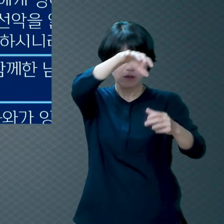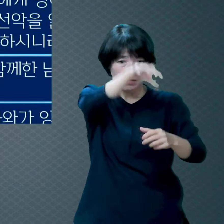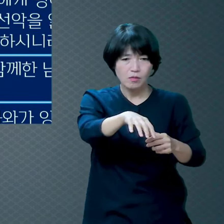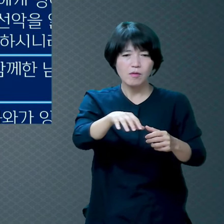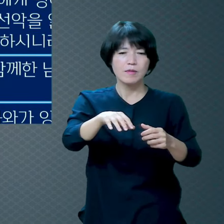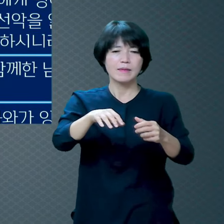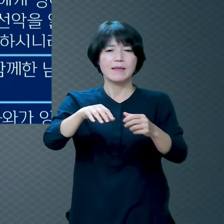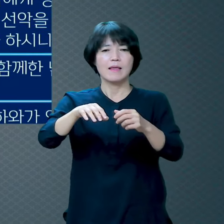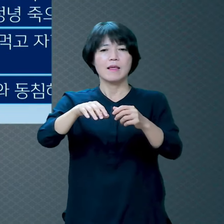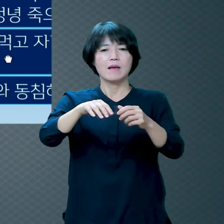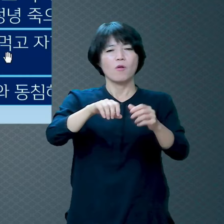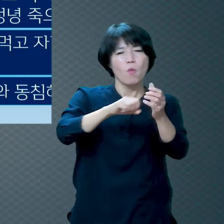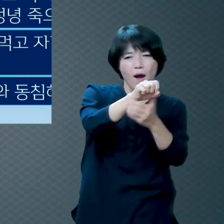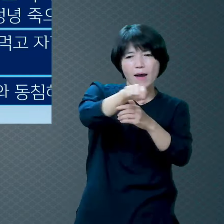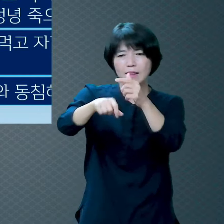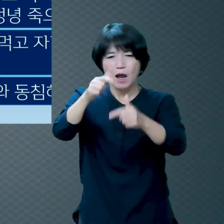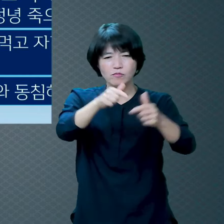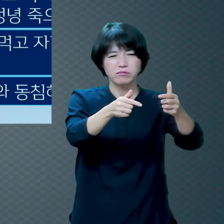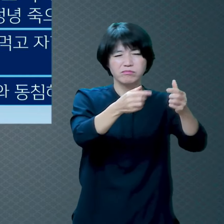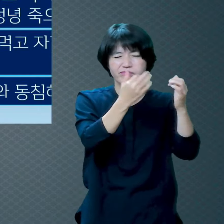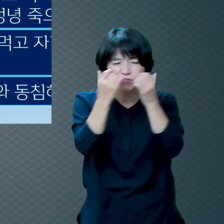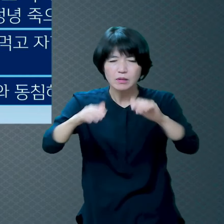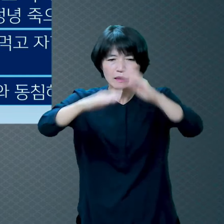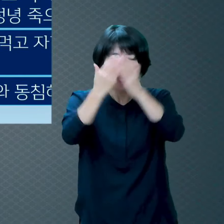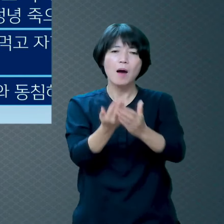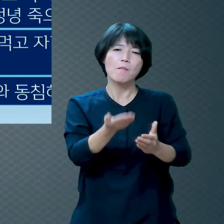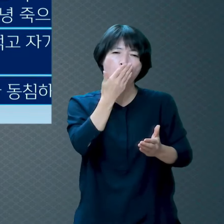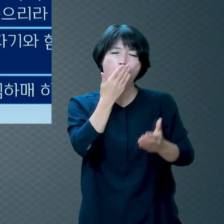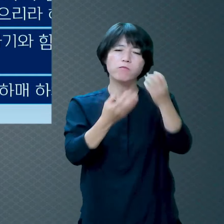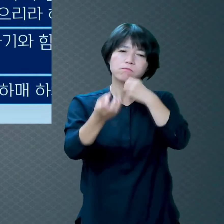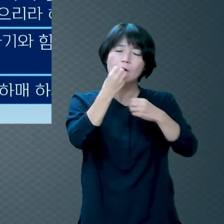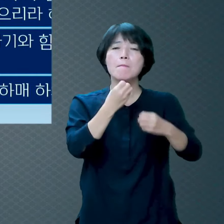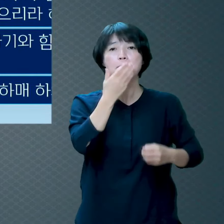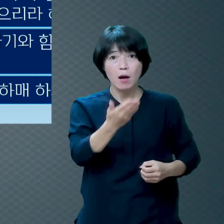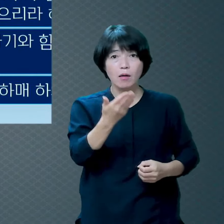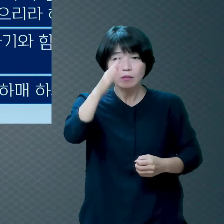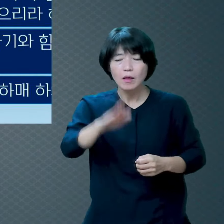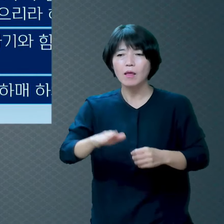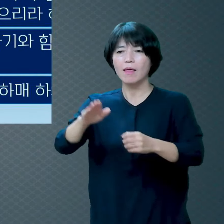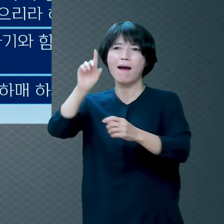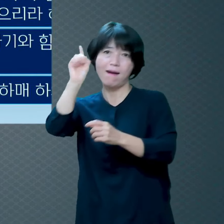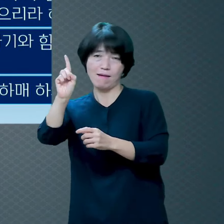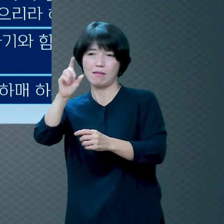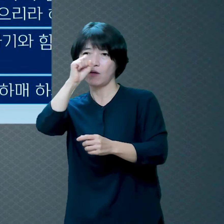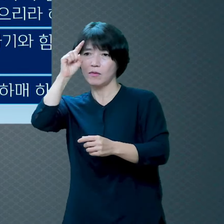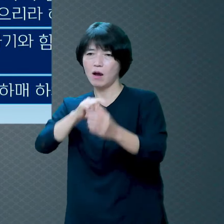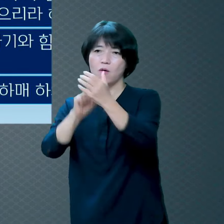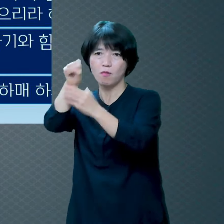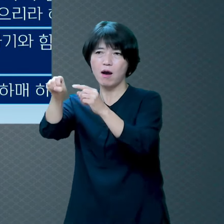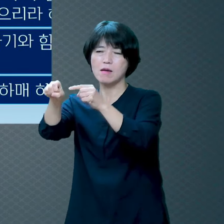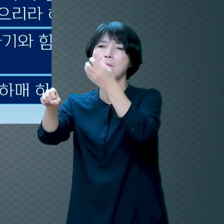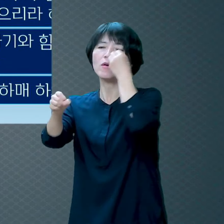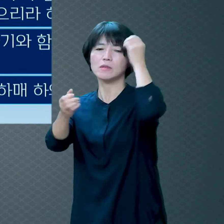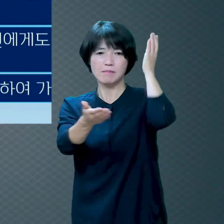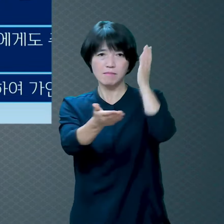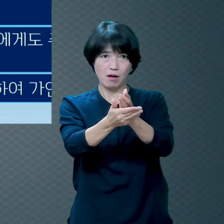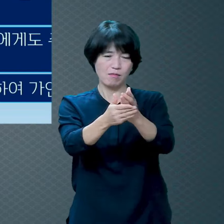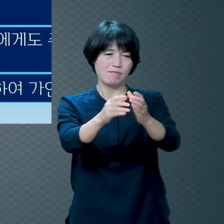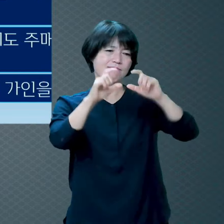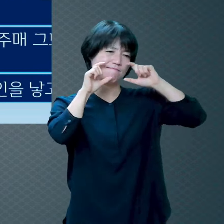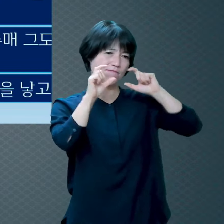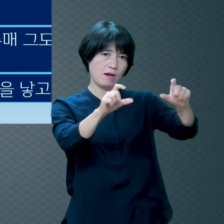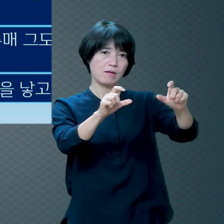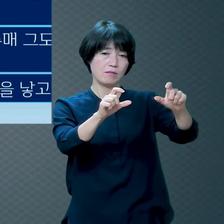그런데 3장 창세기 3장에 보면 여자가 선악과를 먹었고